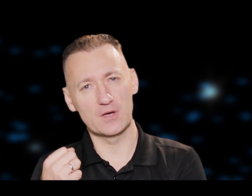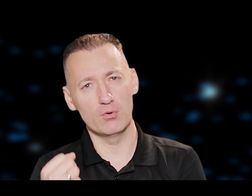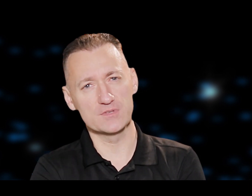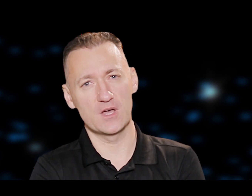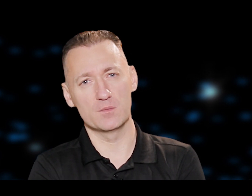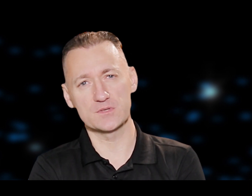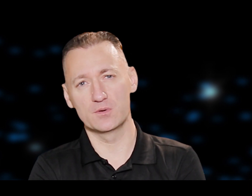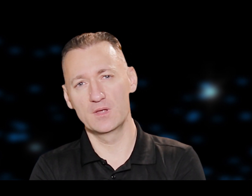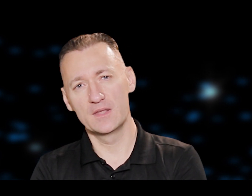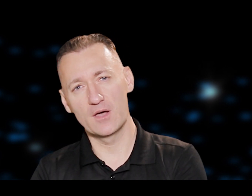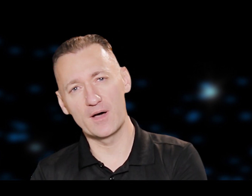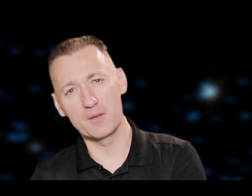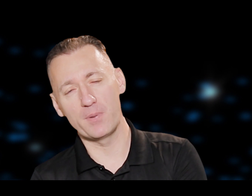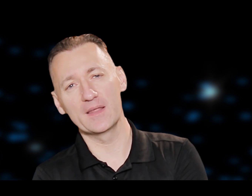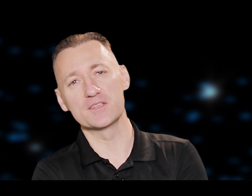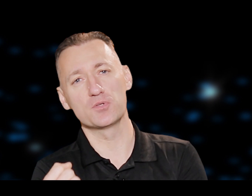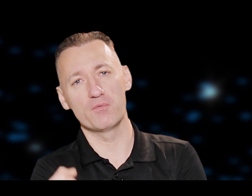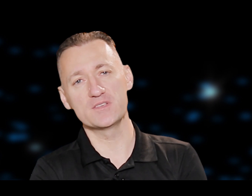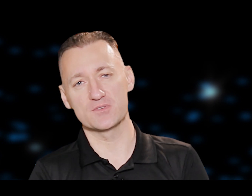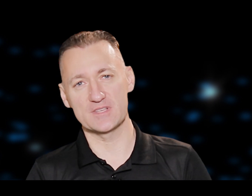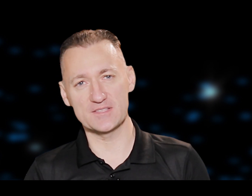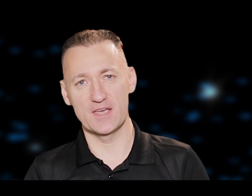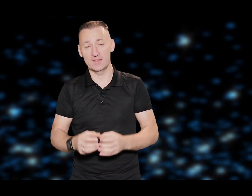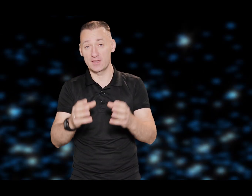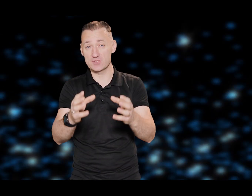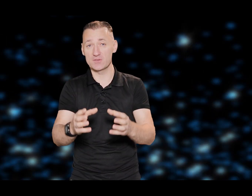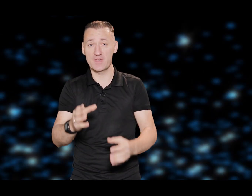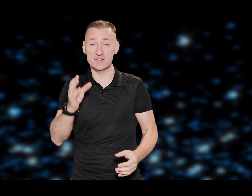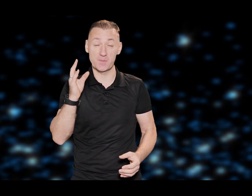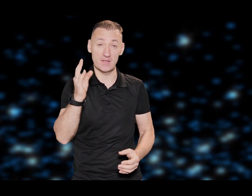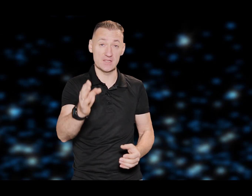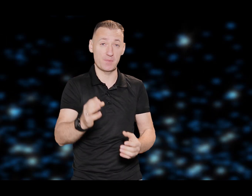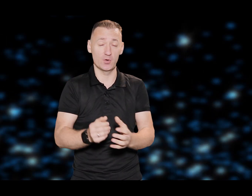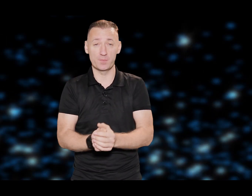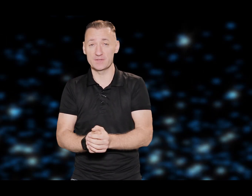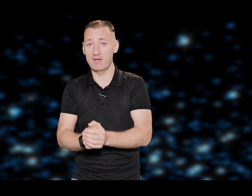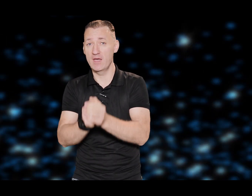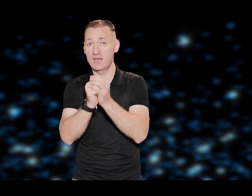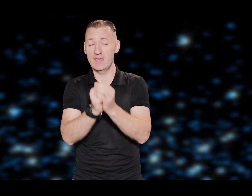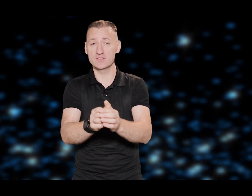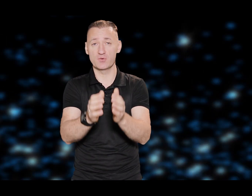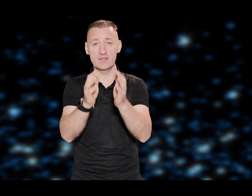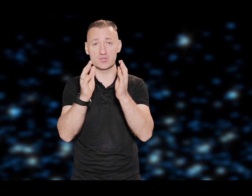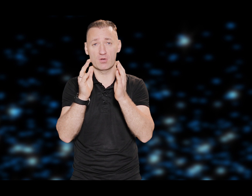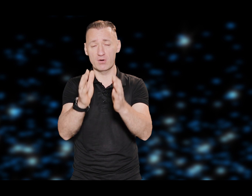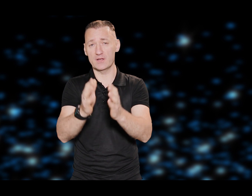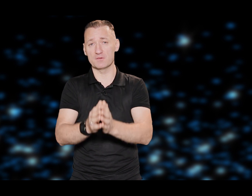tev uzdāmas un tev arī palīdz to visu sasniegt. Lai Dievs tevi svētīs gribētu īsti palūkt par tevi. Jēzu, tu redzi šo konkrēto